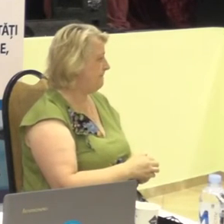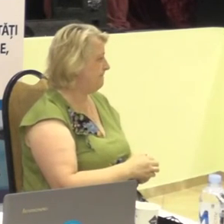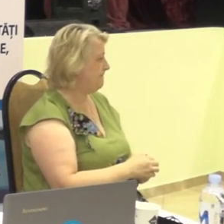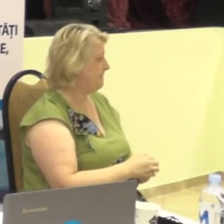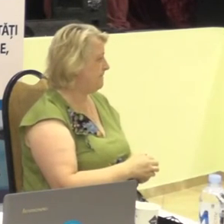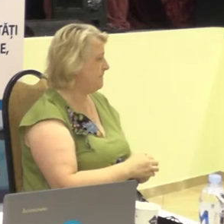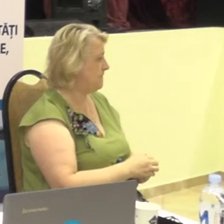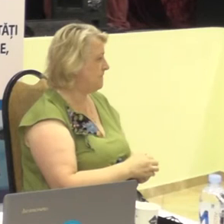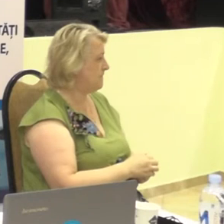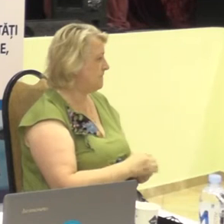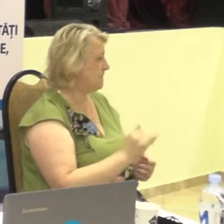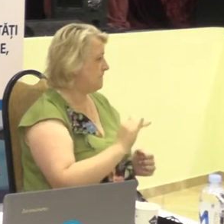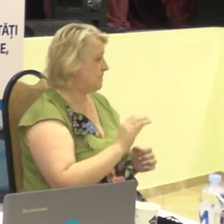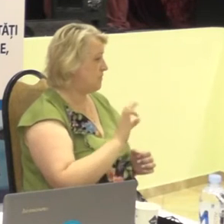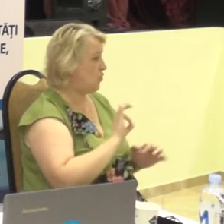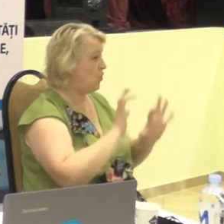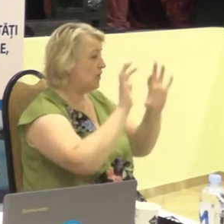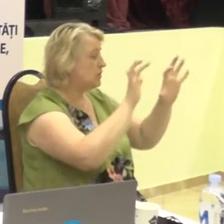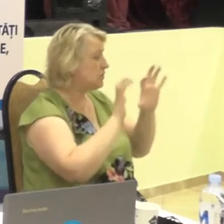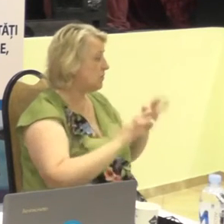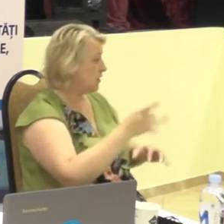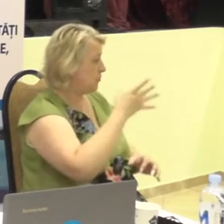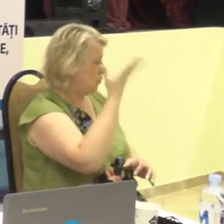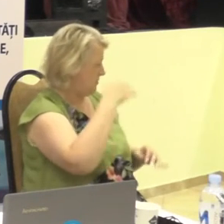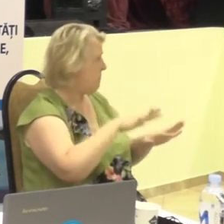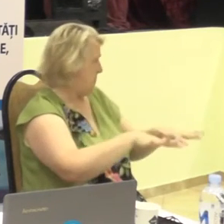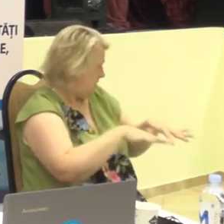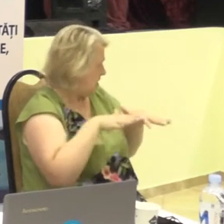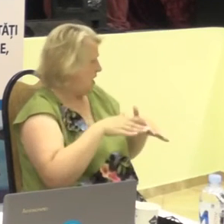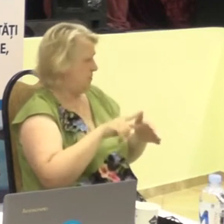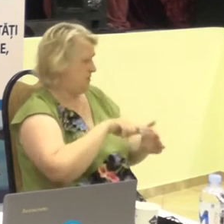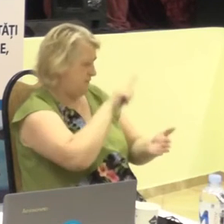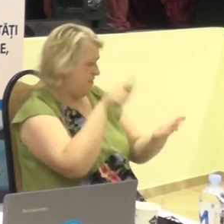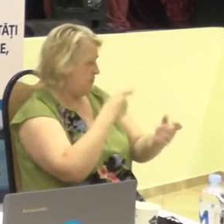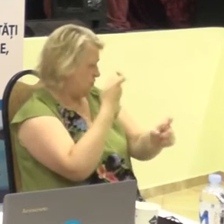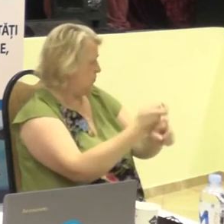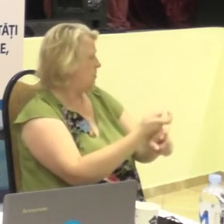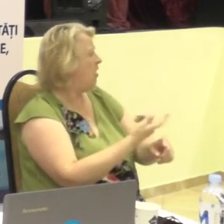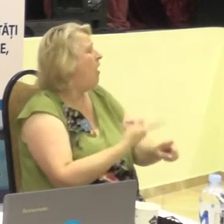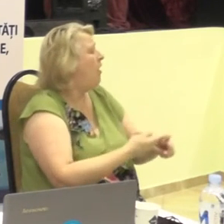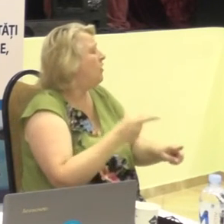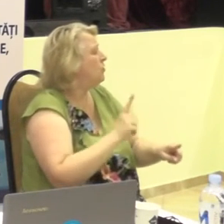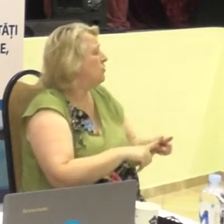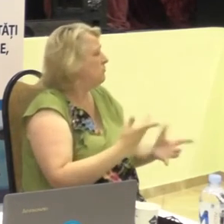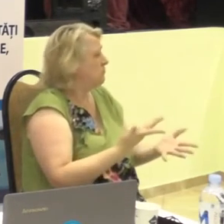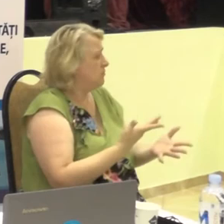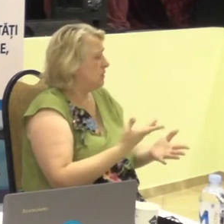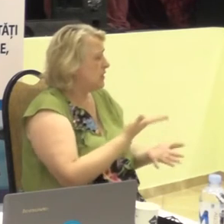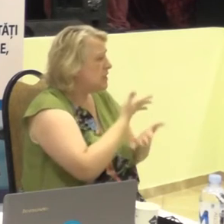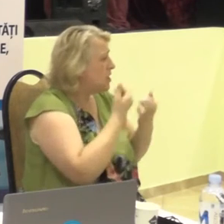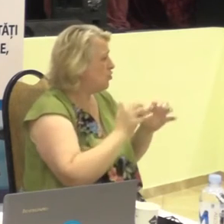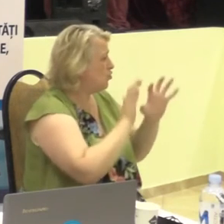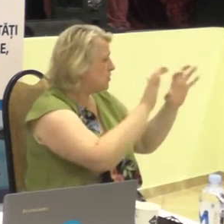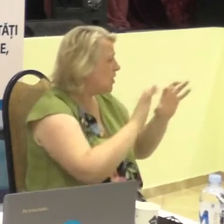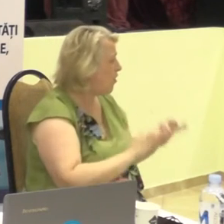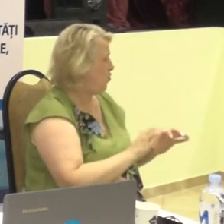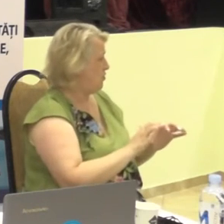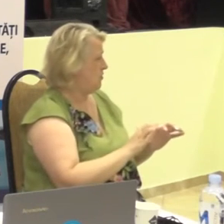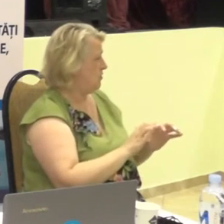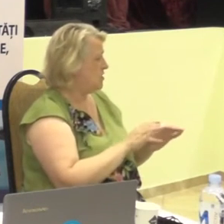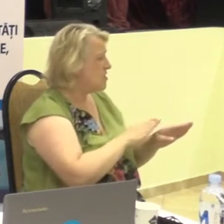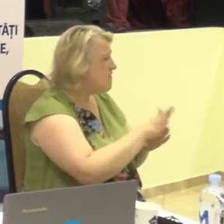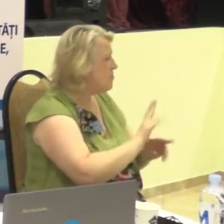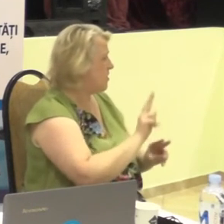legislația Republicii Moldova care nu se reglementează și nu se